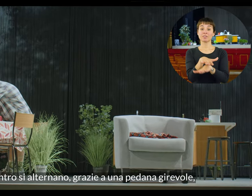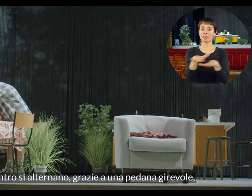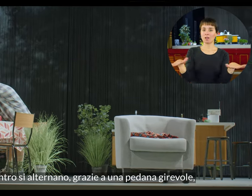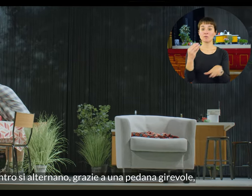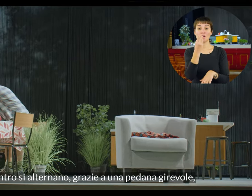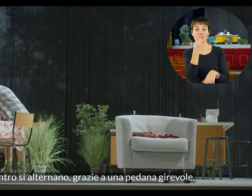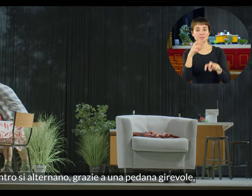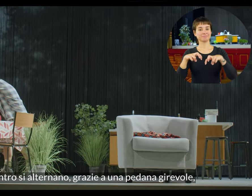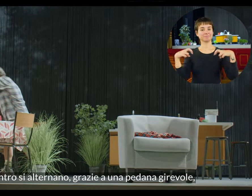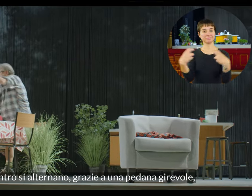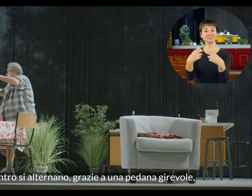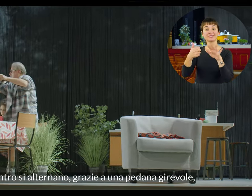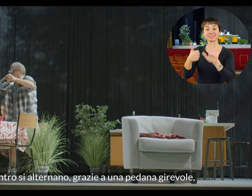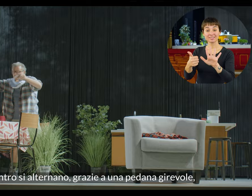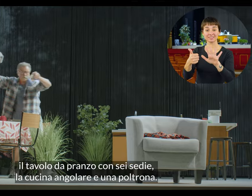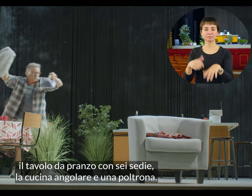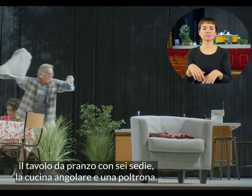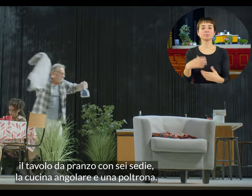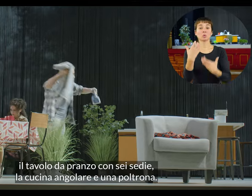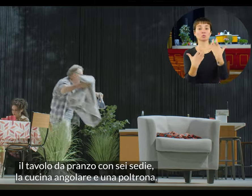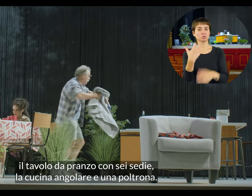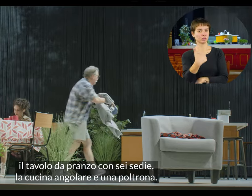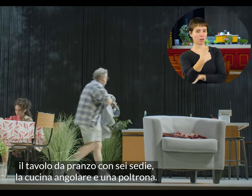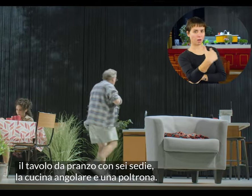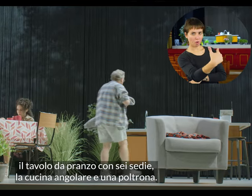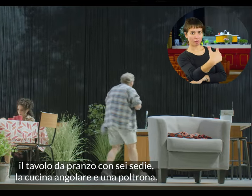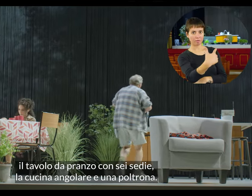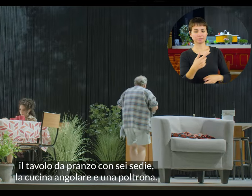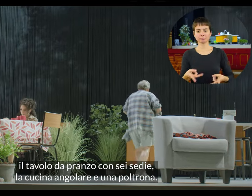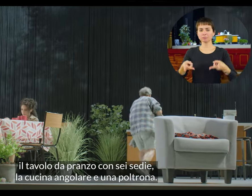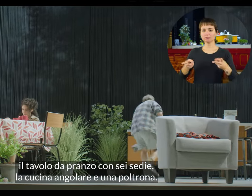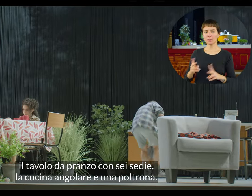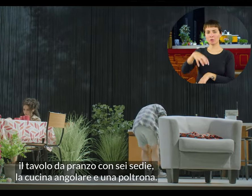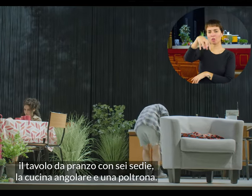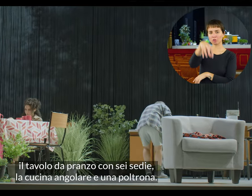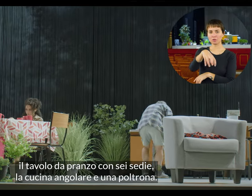il tavolo da pranzo con sei sedie, la cucina angolare e una poltrona.